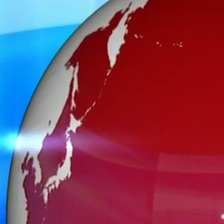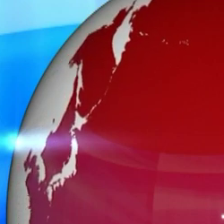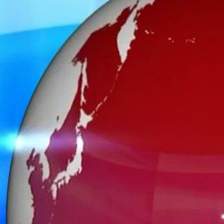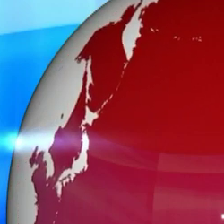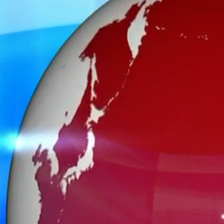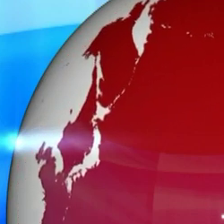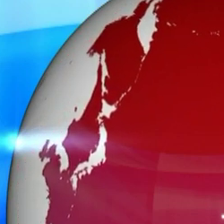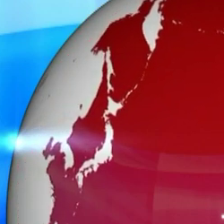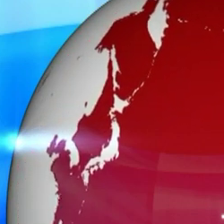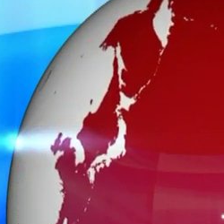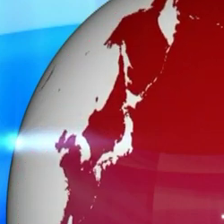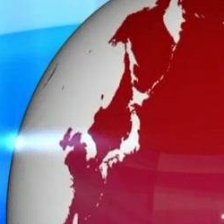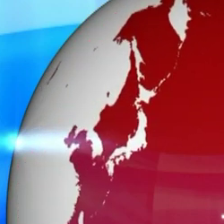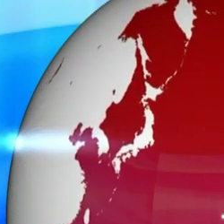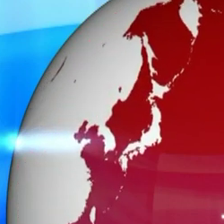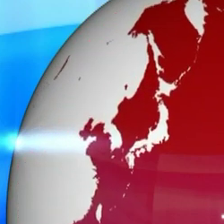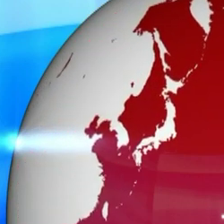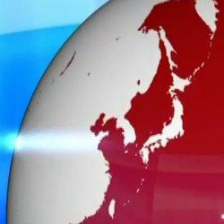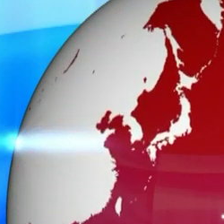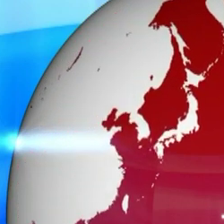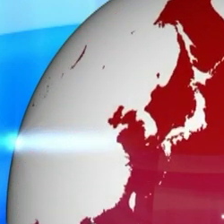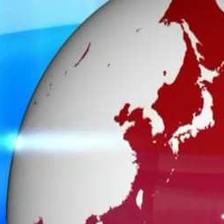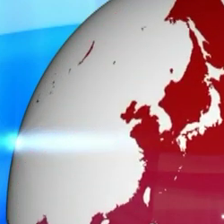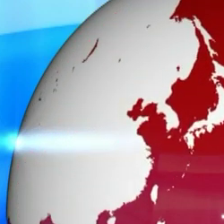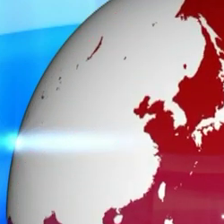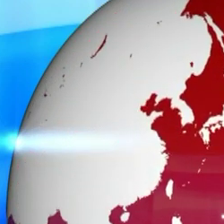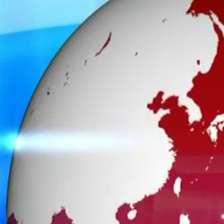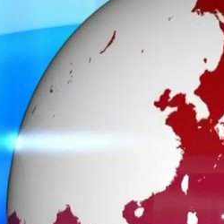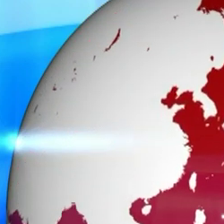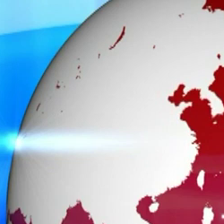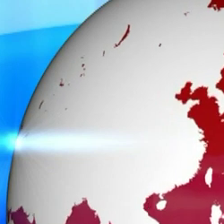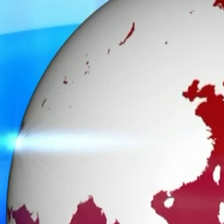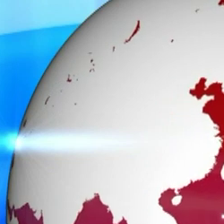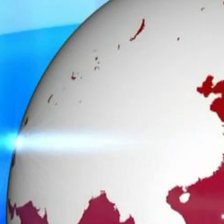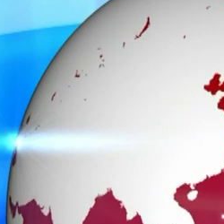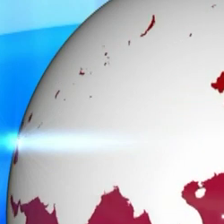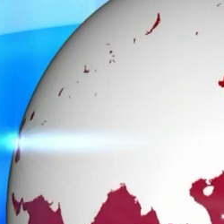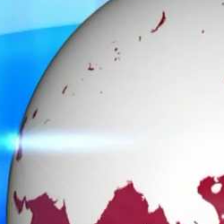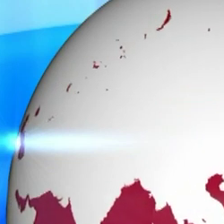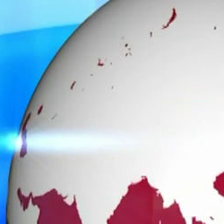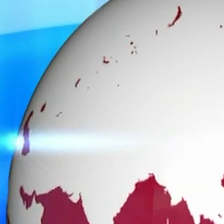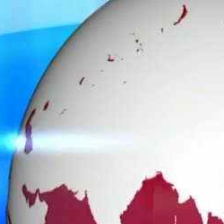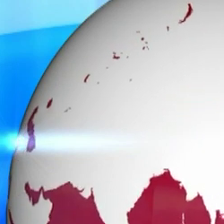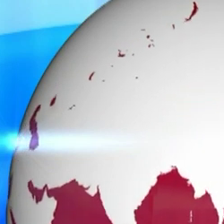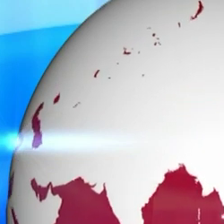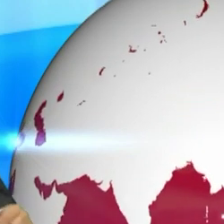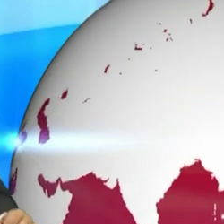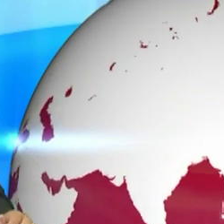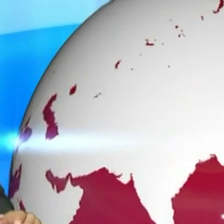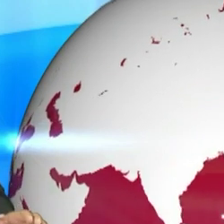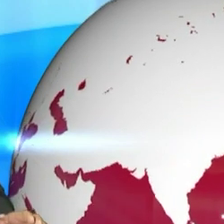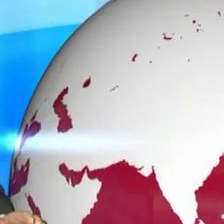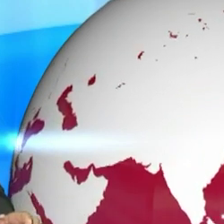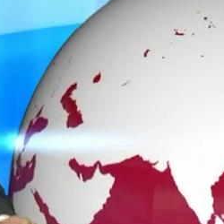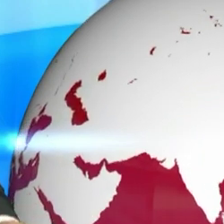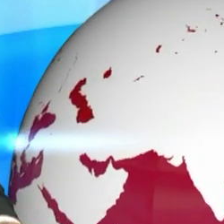Boa noite. Abro este jornal com a atualização dos dados da Covid. Hoje o país passou a contar com mais 180 novas infecções